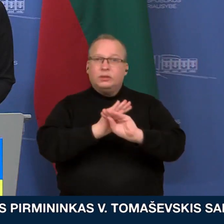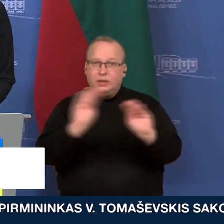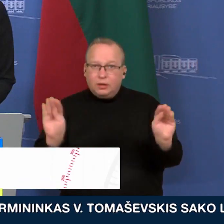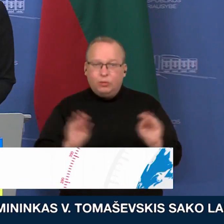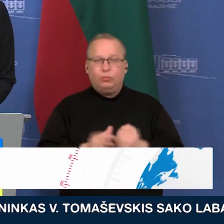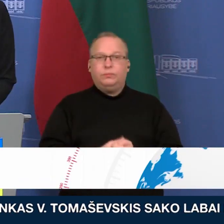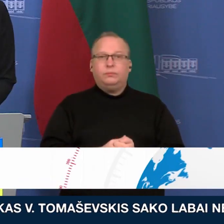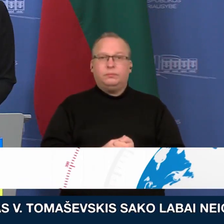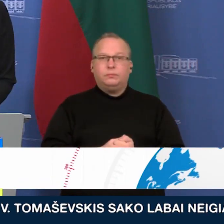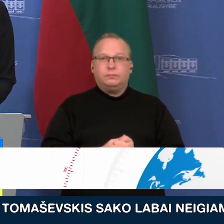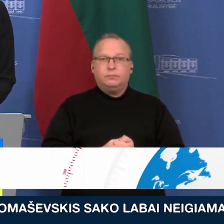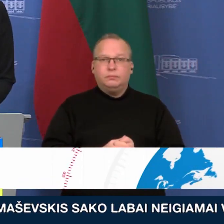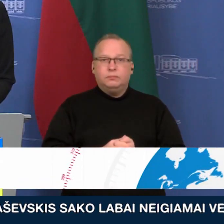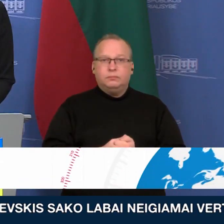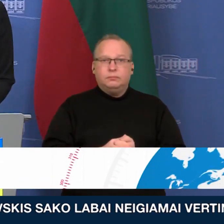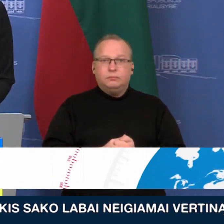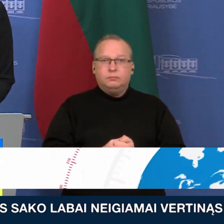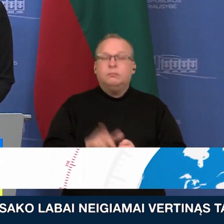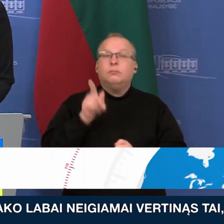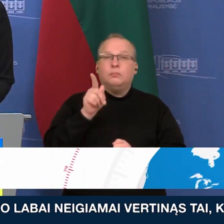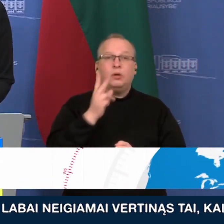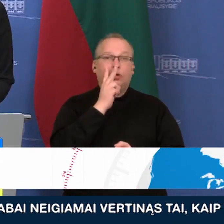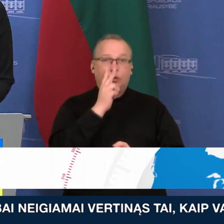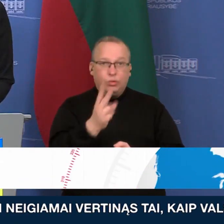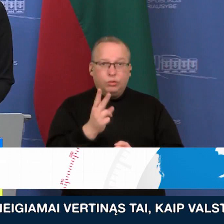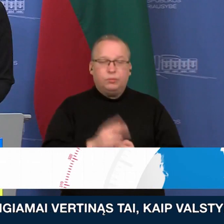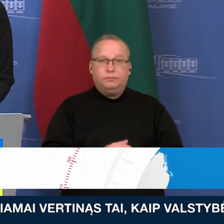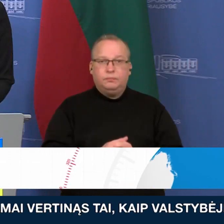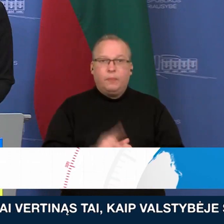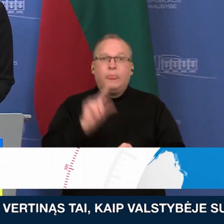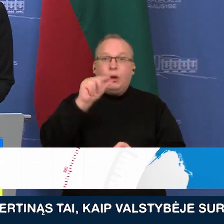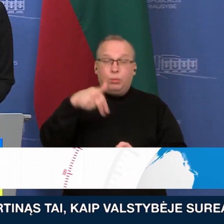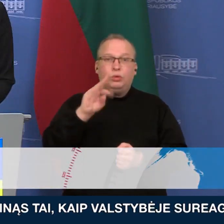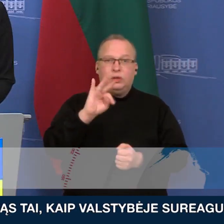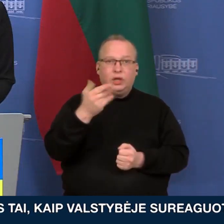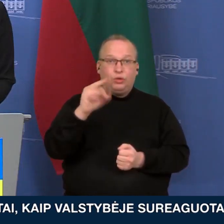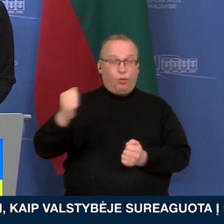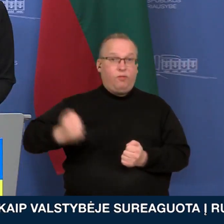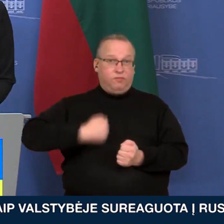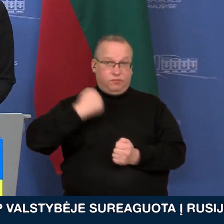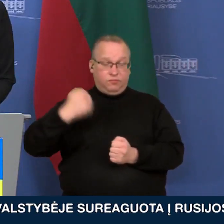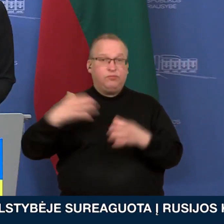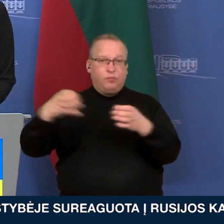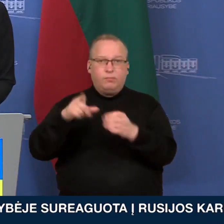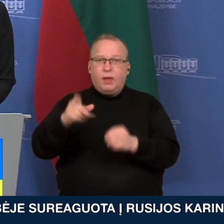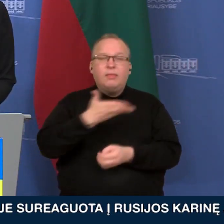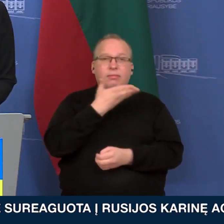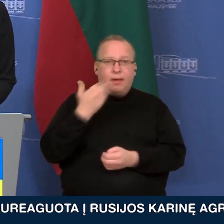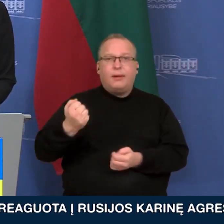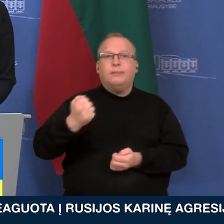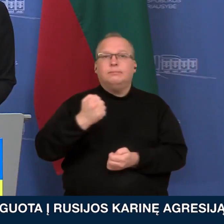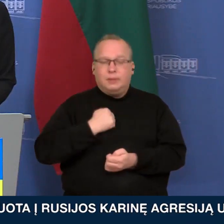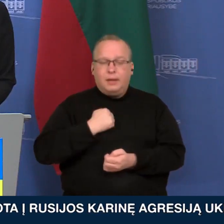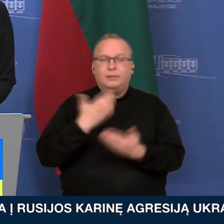tai tiesiog rodo, kad Putino kariaunai nėra dėja